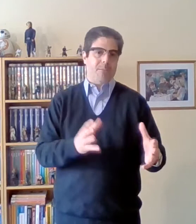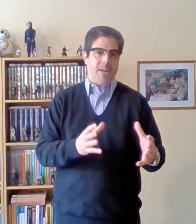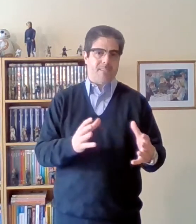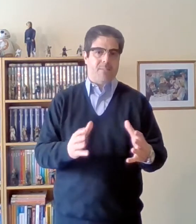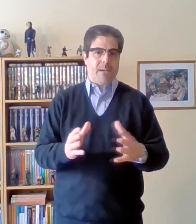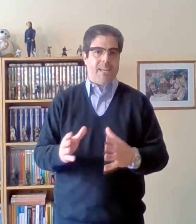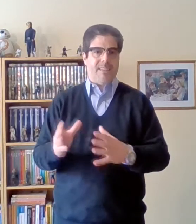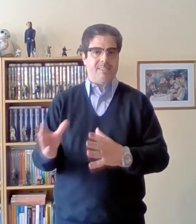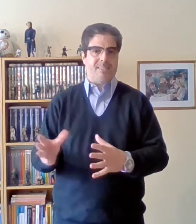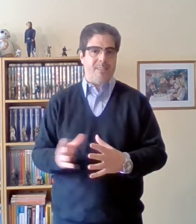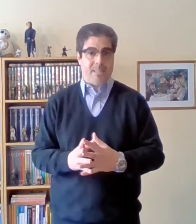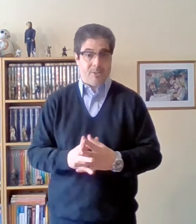Marx va en ese sentido.